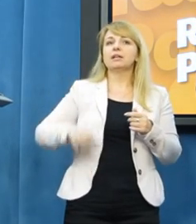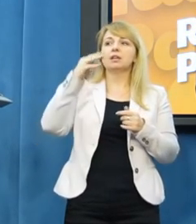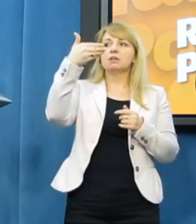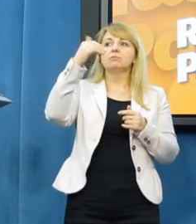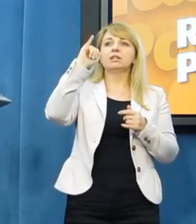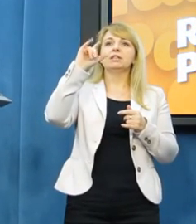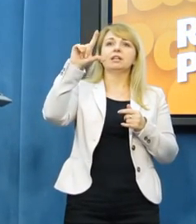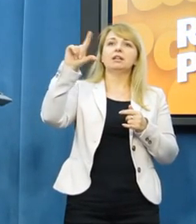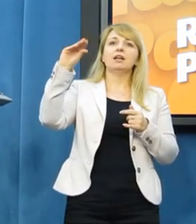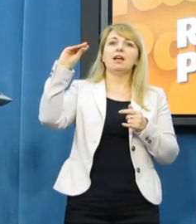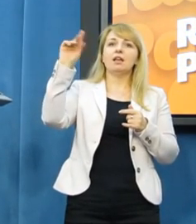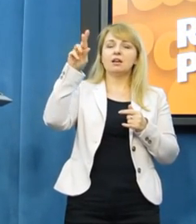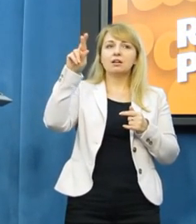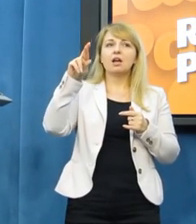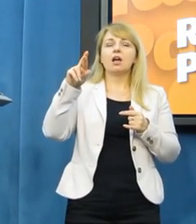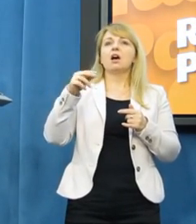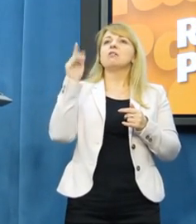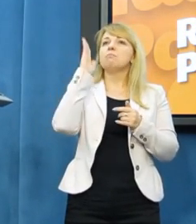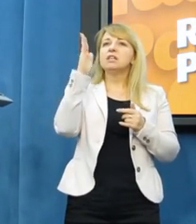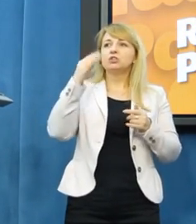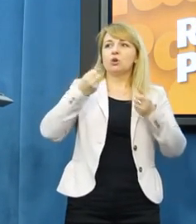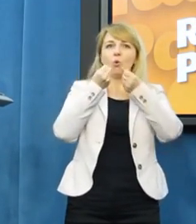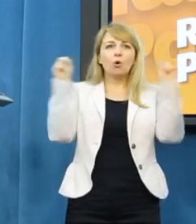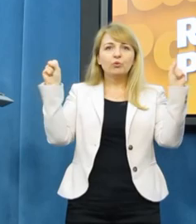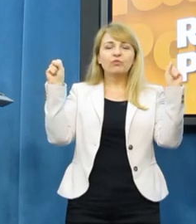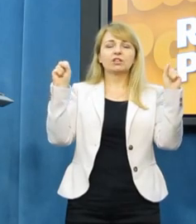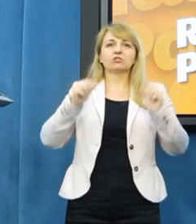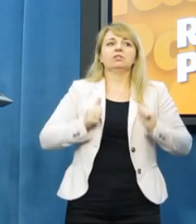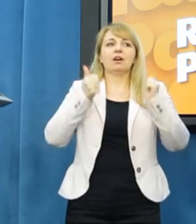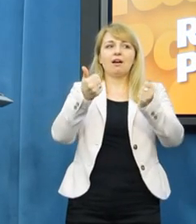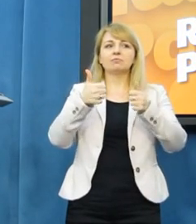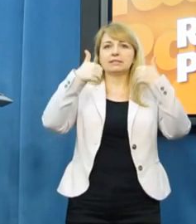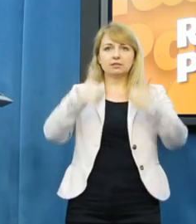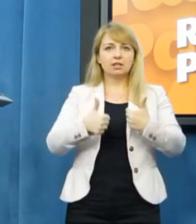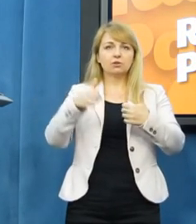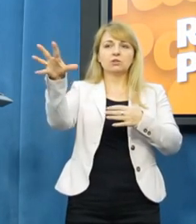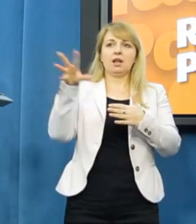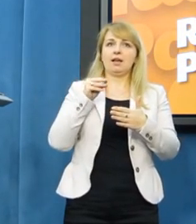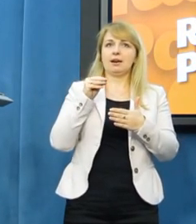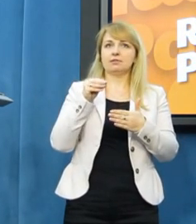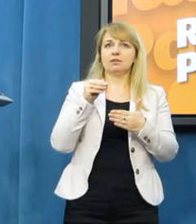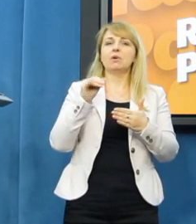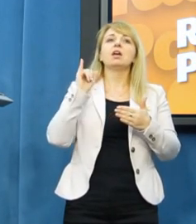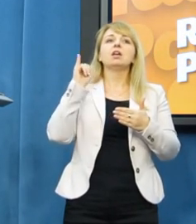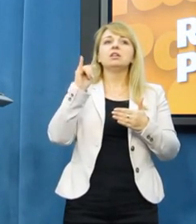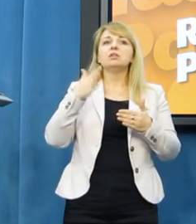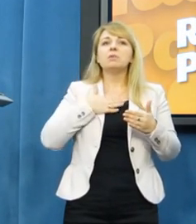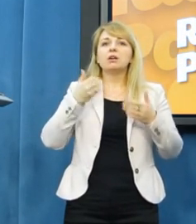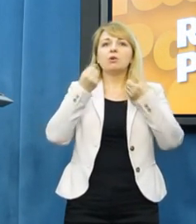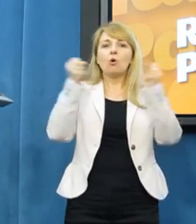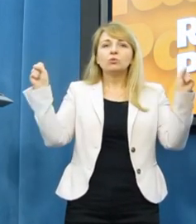aby mieli odwagę stanąć razem z nami. Aby mieli odwagę